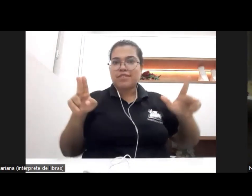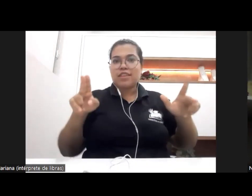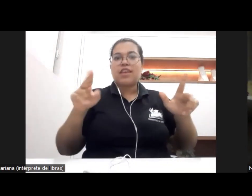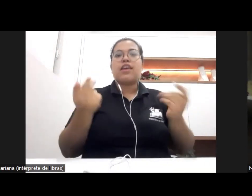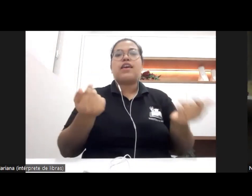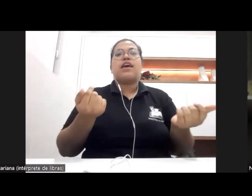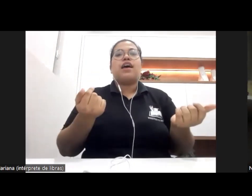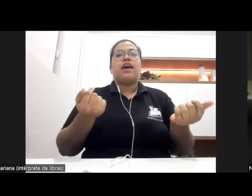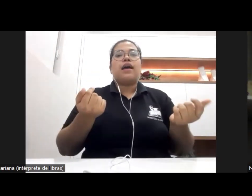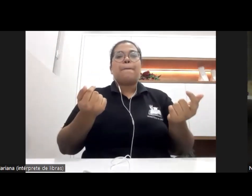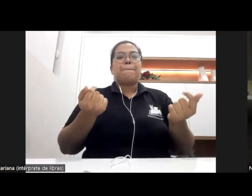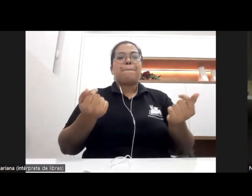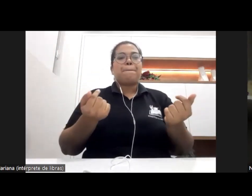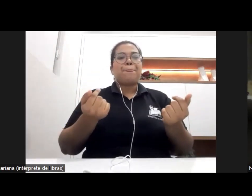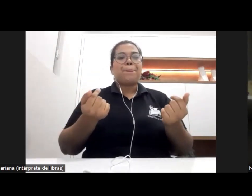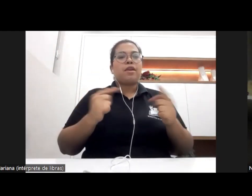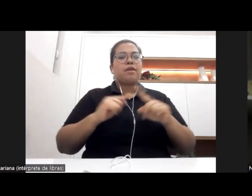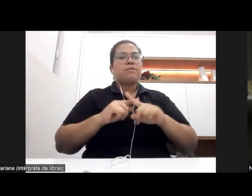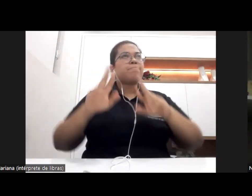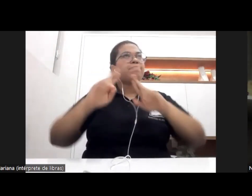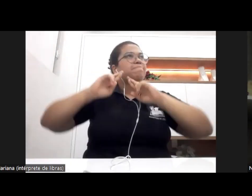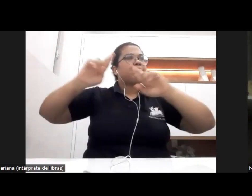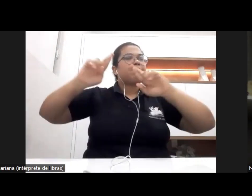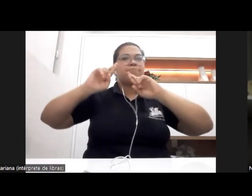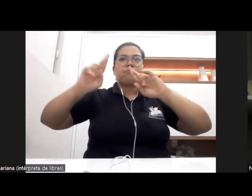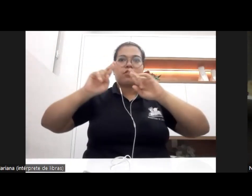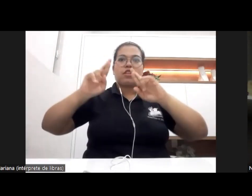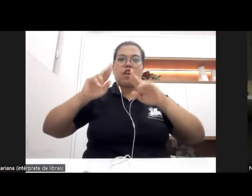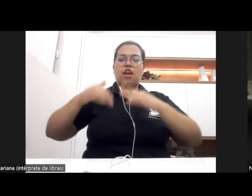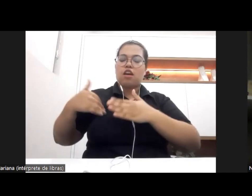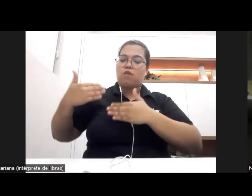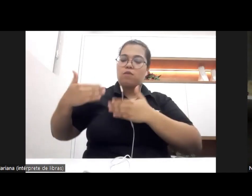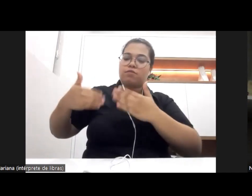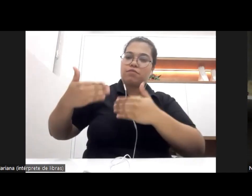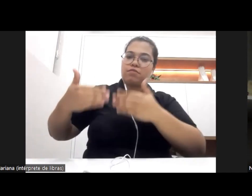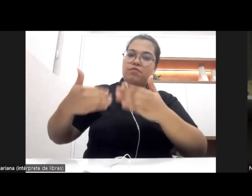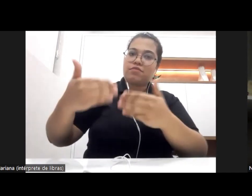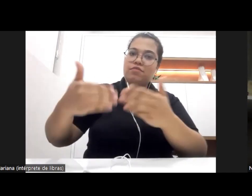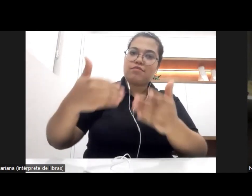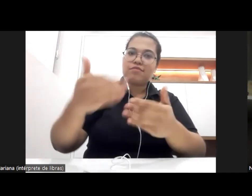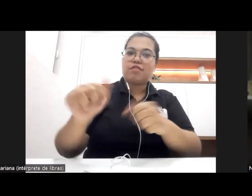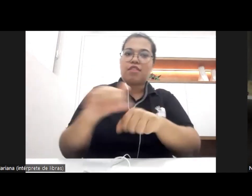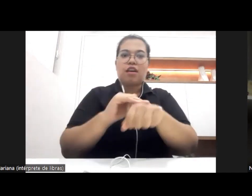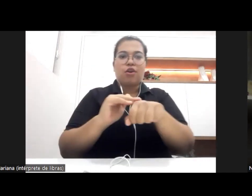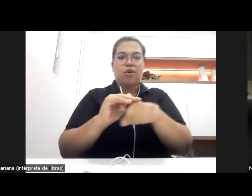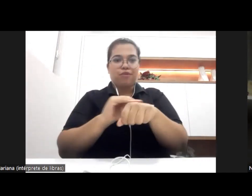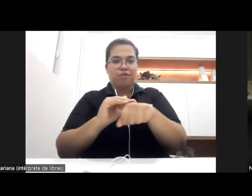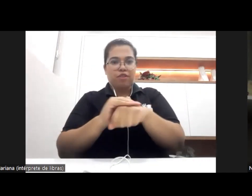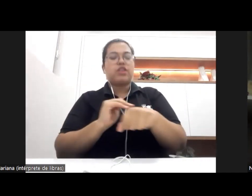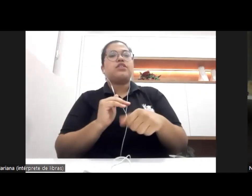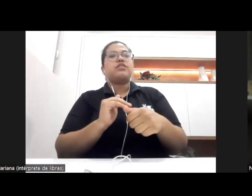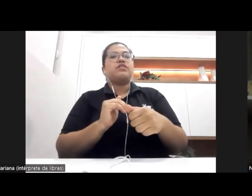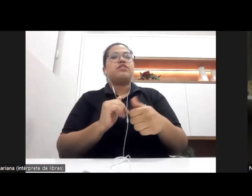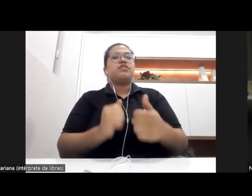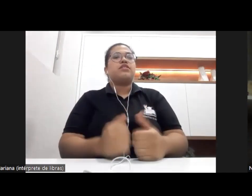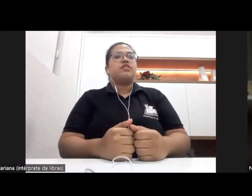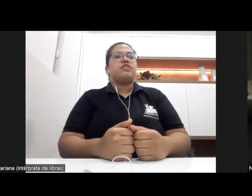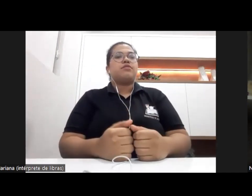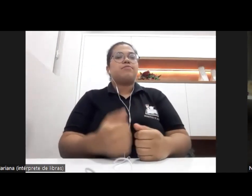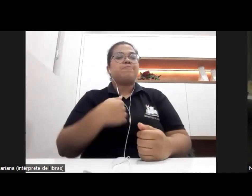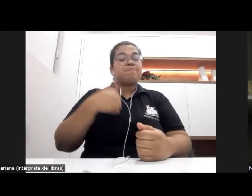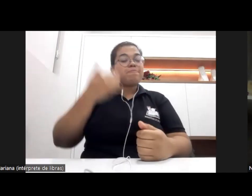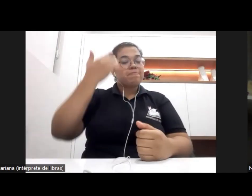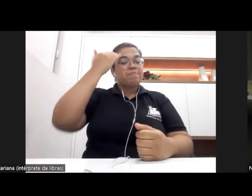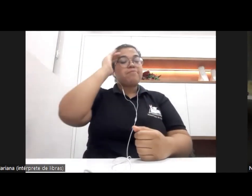mas espero também que, ao longo da nossa conversa, eu possa compreender melhor